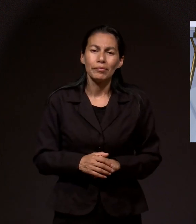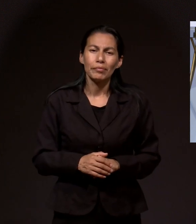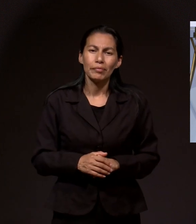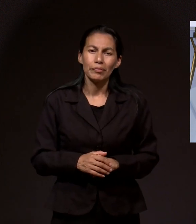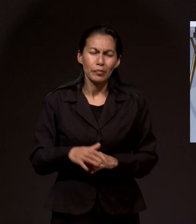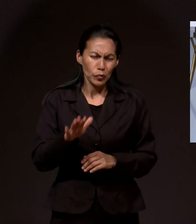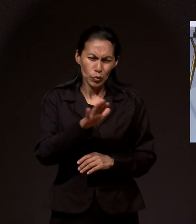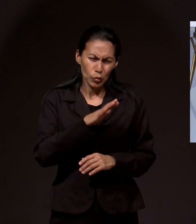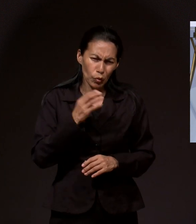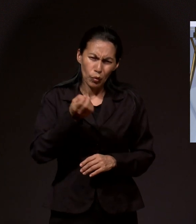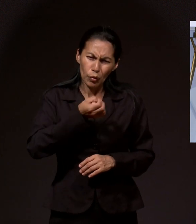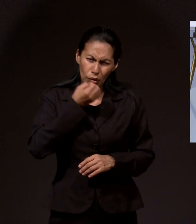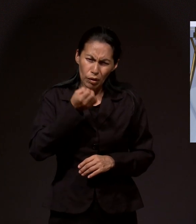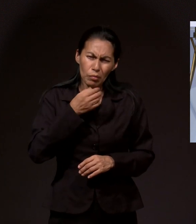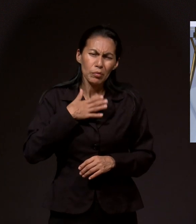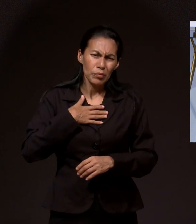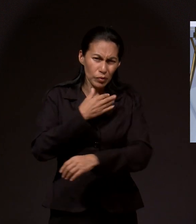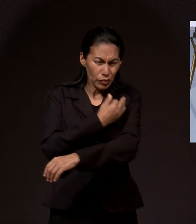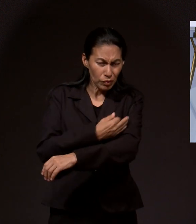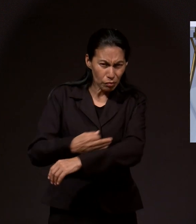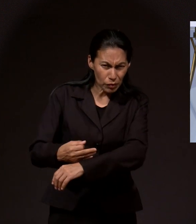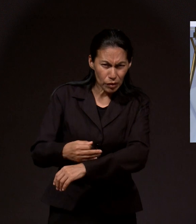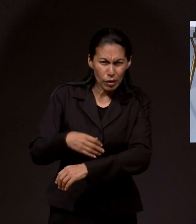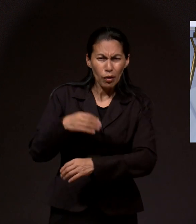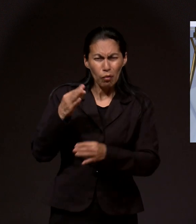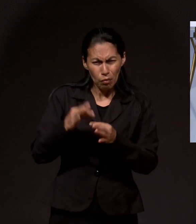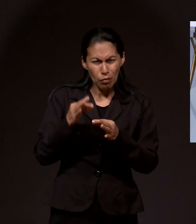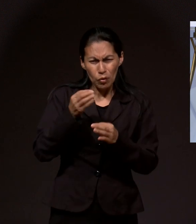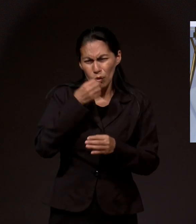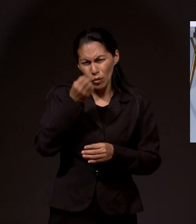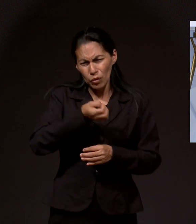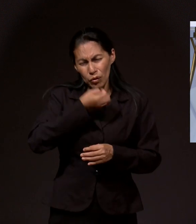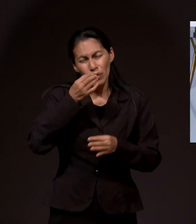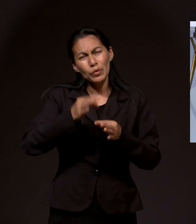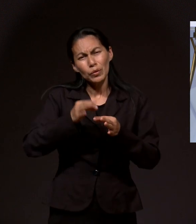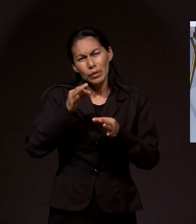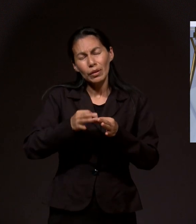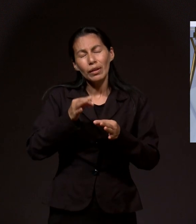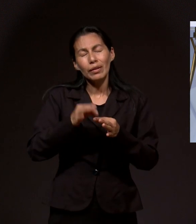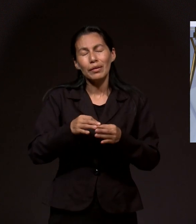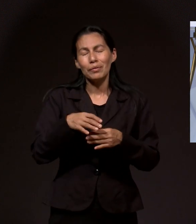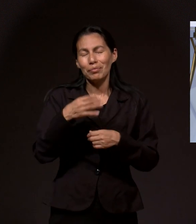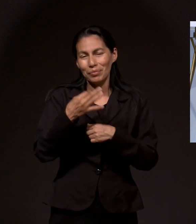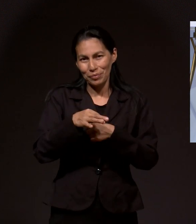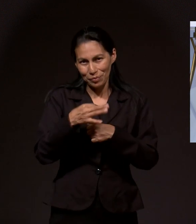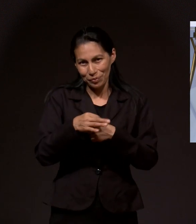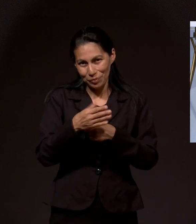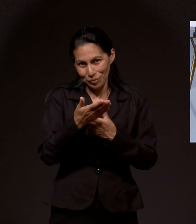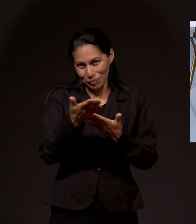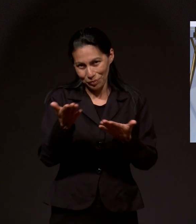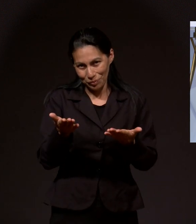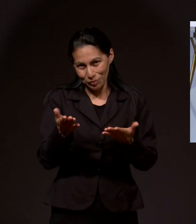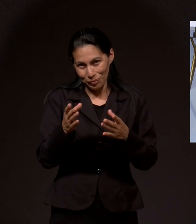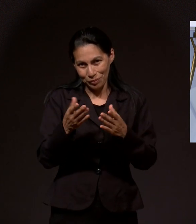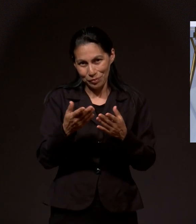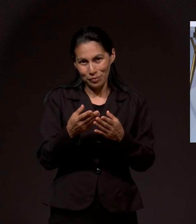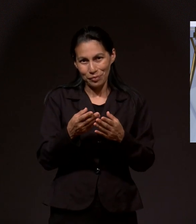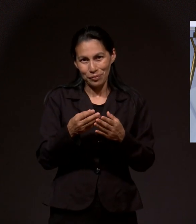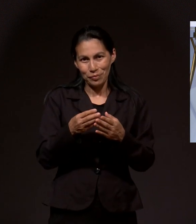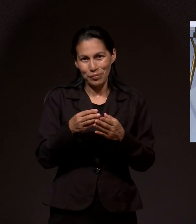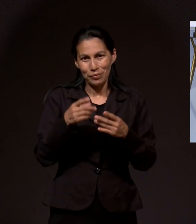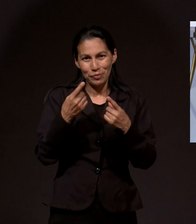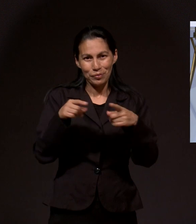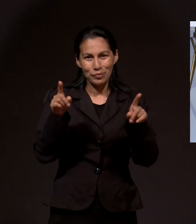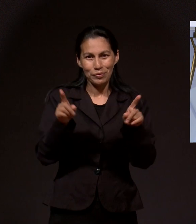su servidor de manera personal y de mi familia hacen oraciones por ustedes. Así que mientras